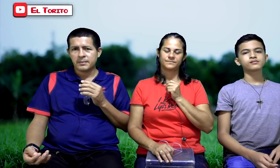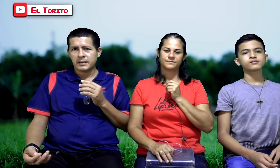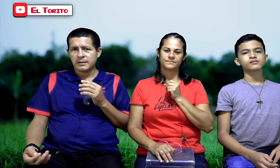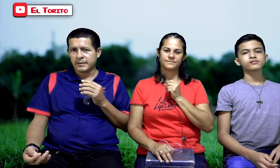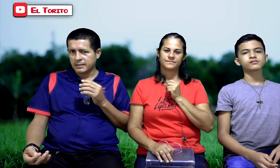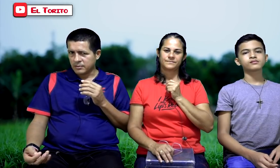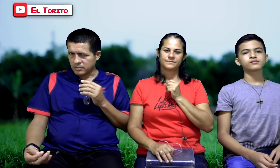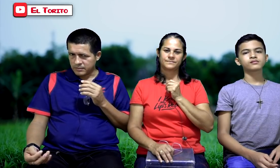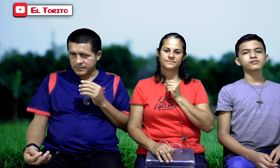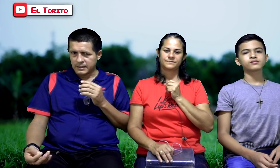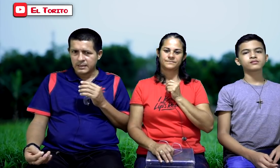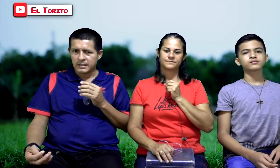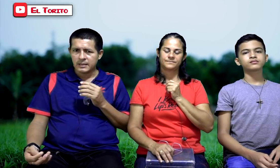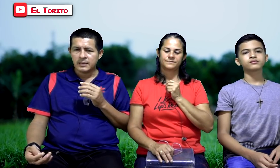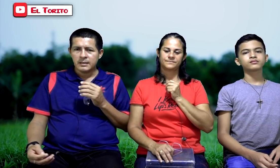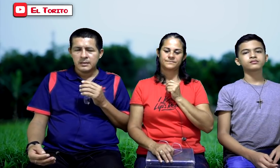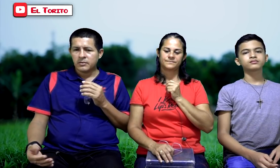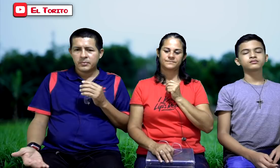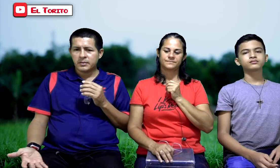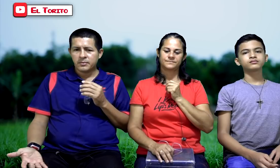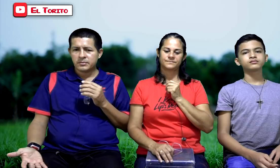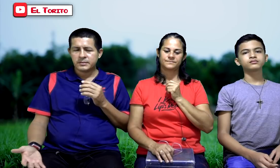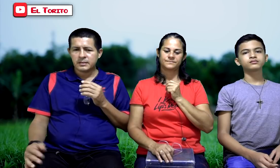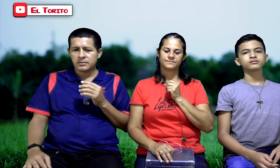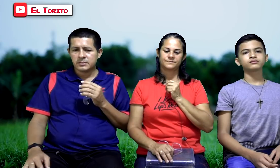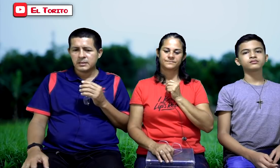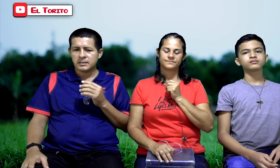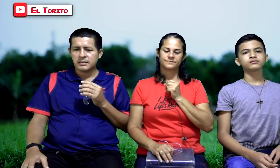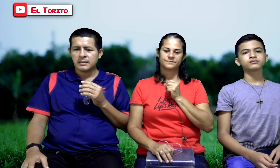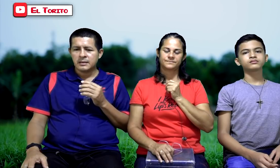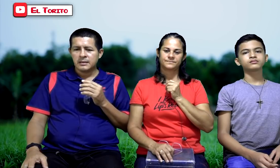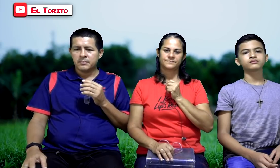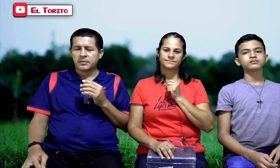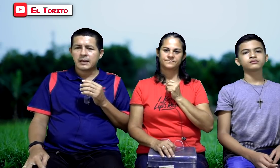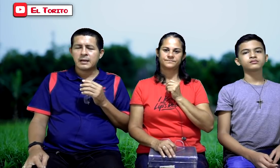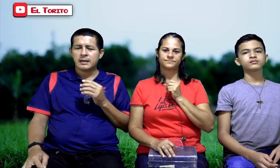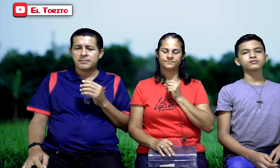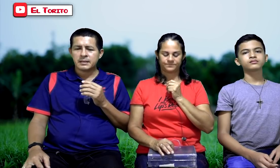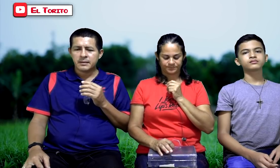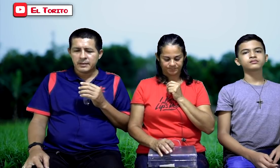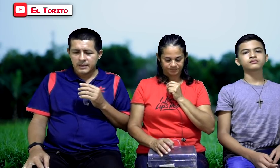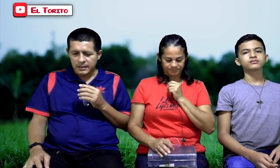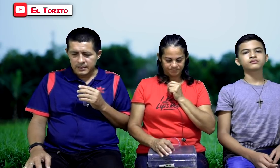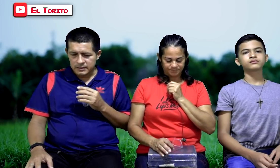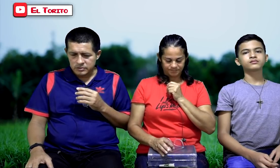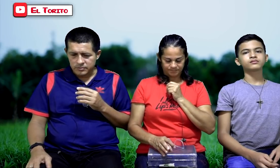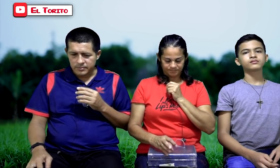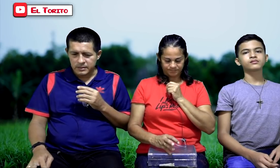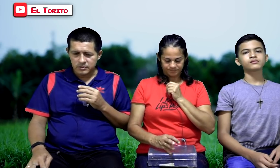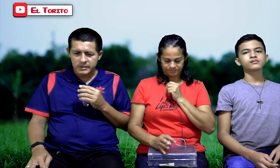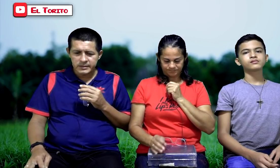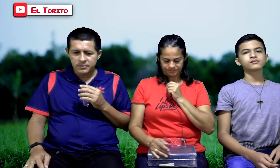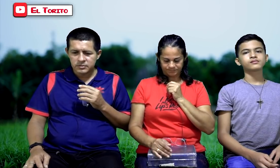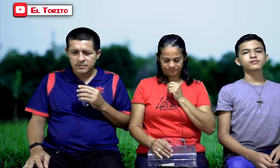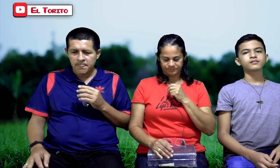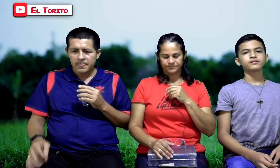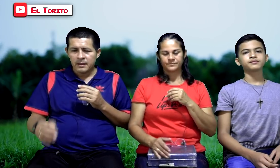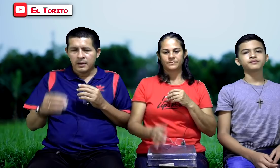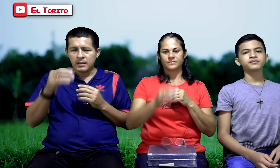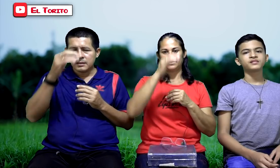para alabarle y glorificarle a él. Y no podemos hacerlo sin antes invocarle a él para que venga en estos momentos. Lo hacemos en